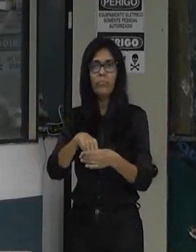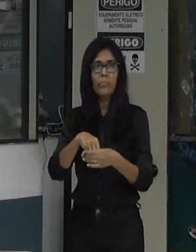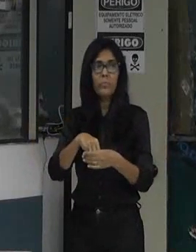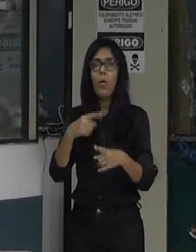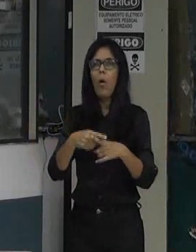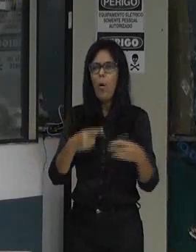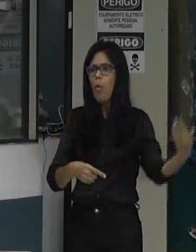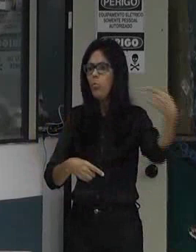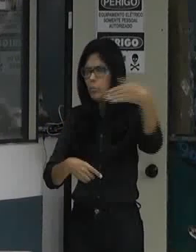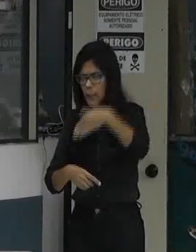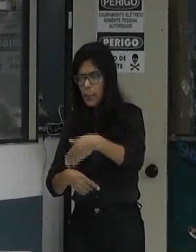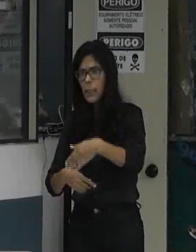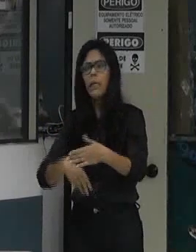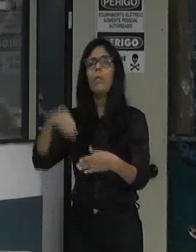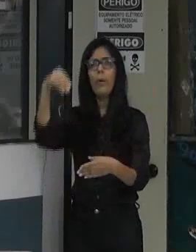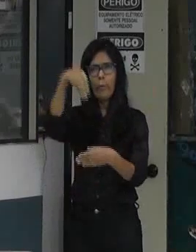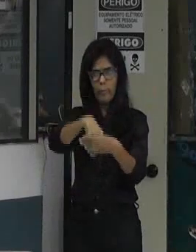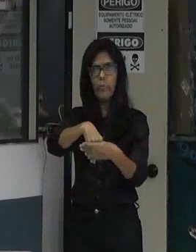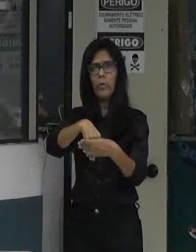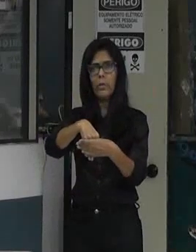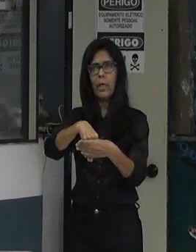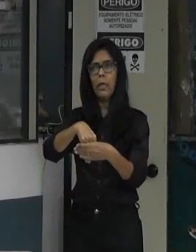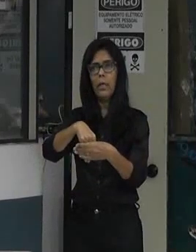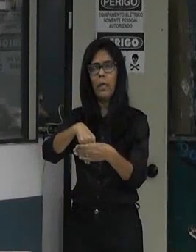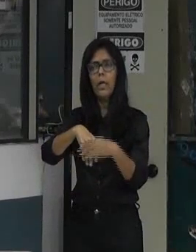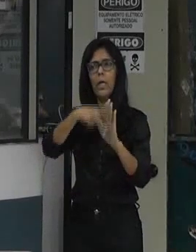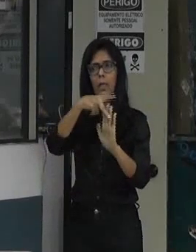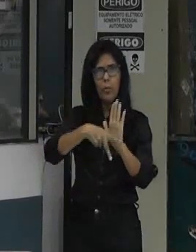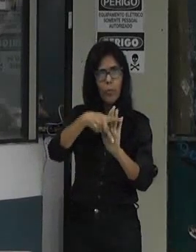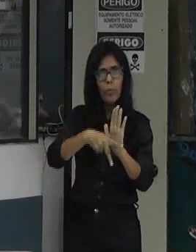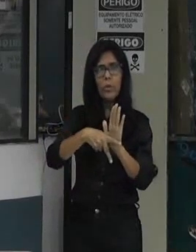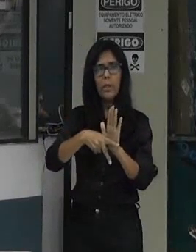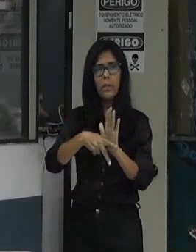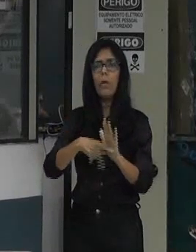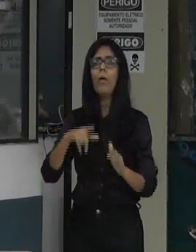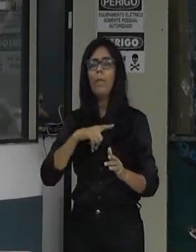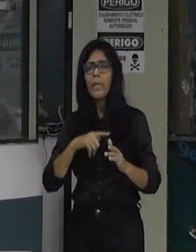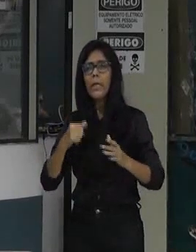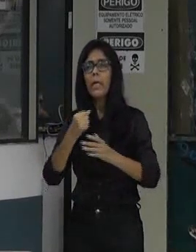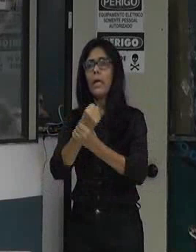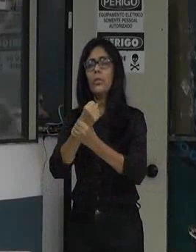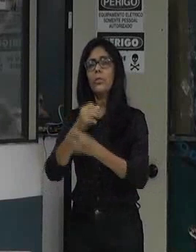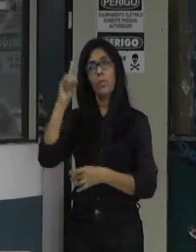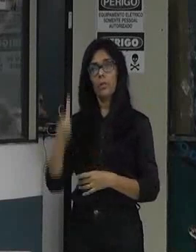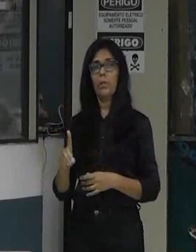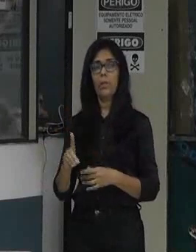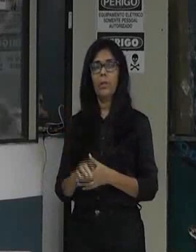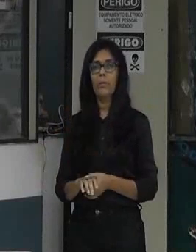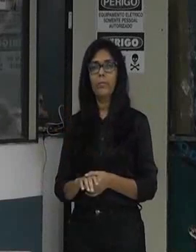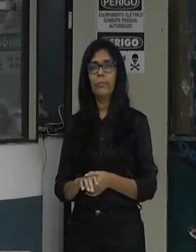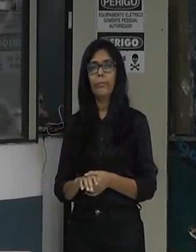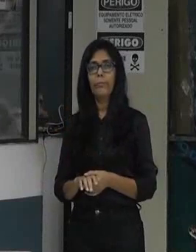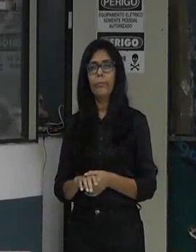o senhor vim aqui para para ver o cara e pedir esse e o que acontece? não há uma